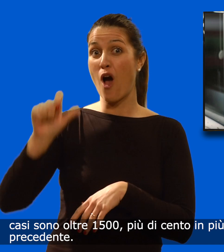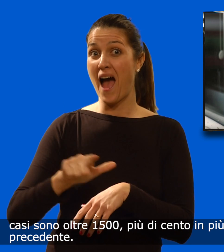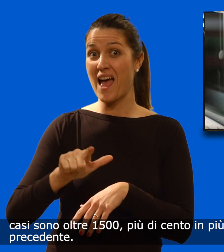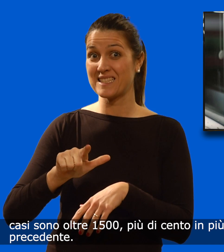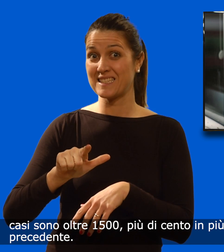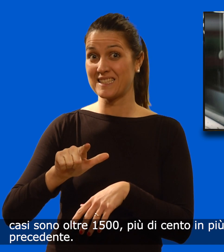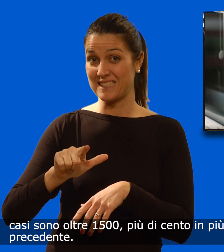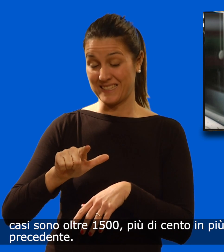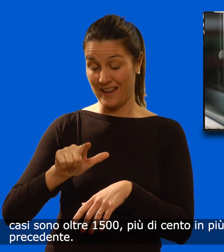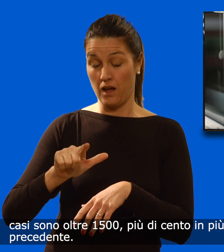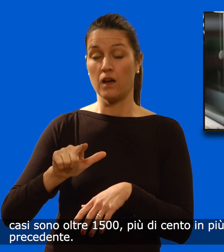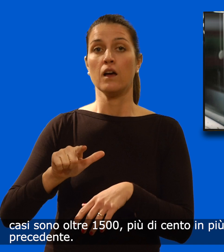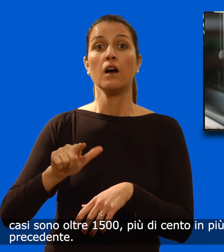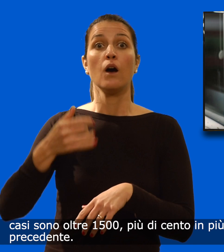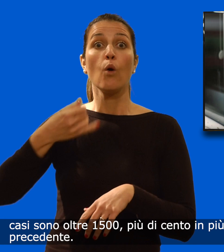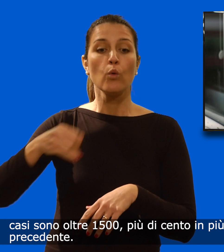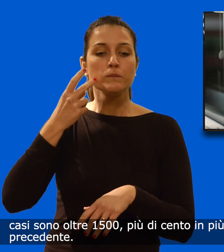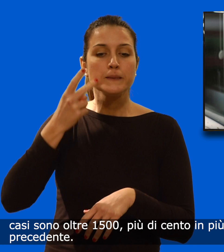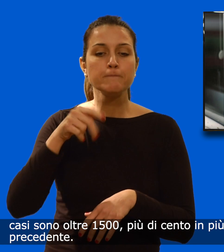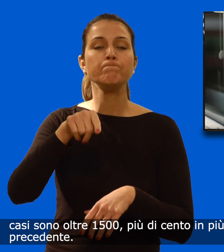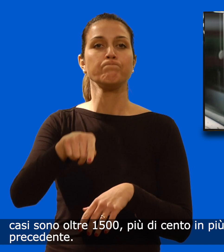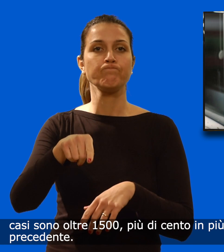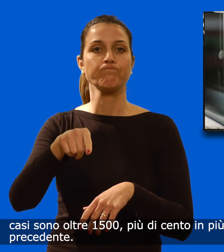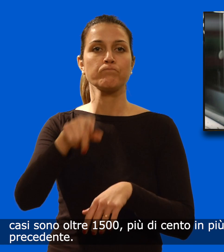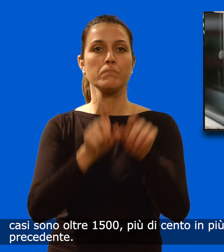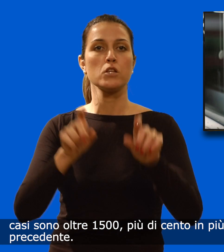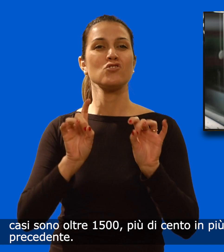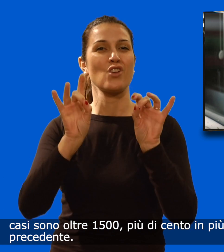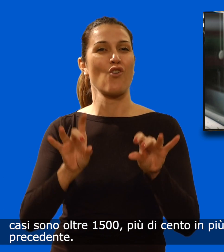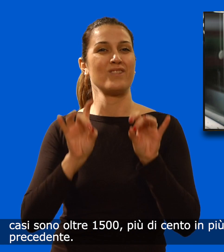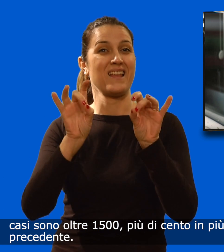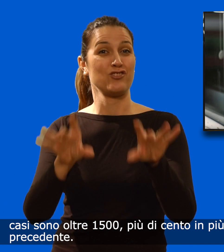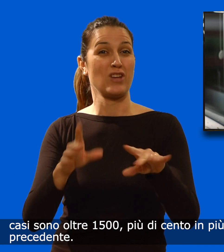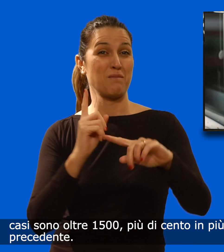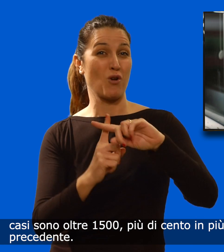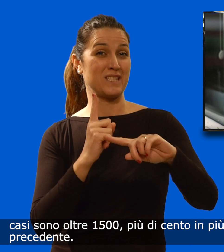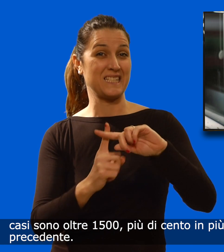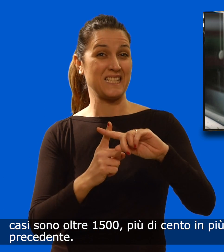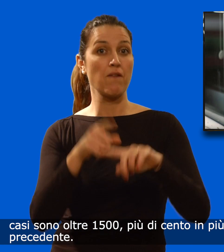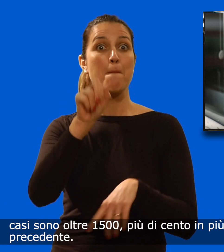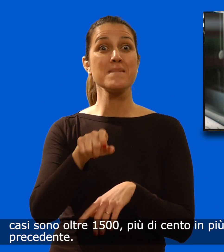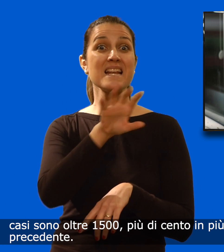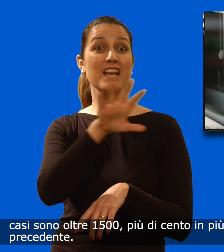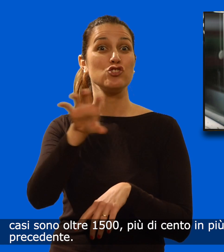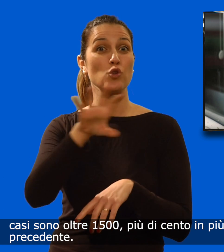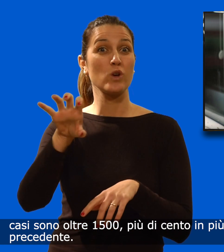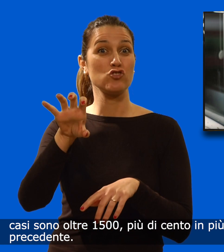casi sono oltre 1.500, più di 100 in più rispetto alla settimana precedente.